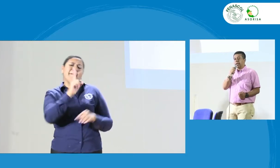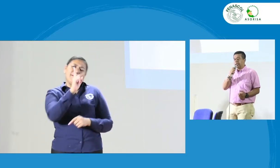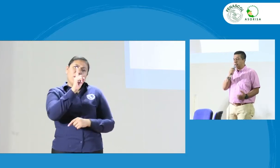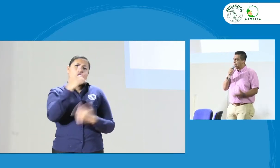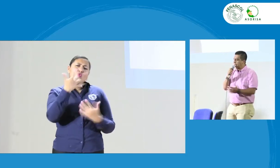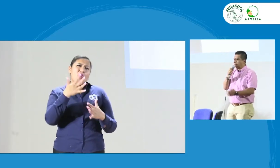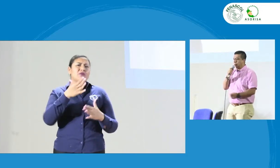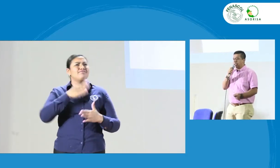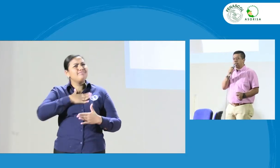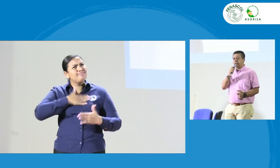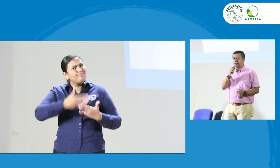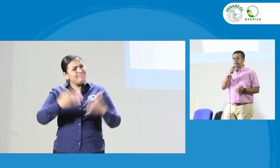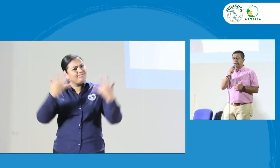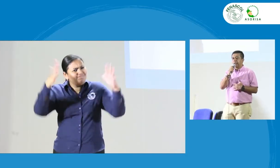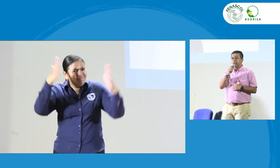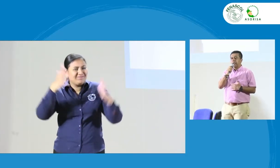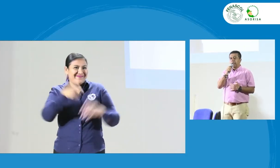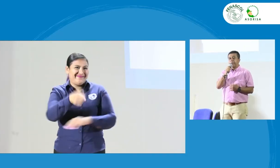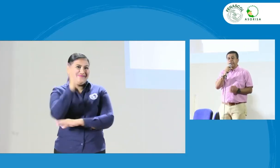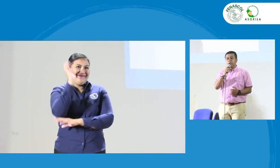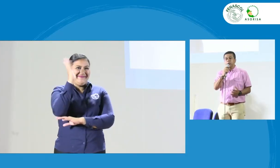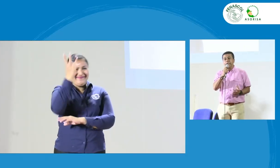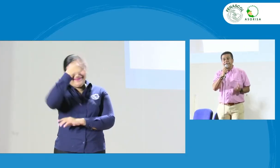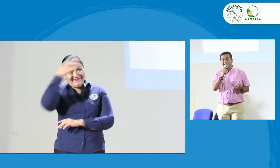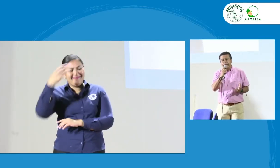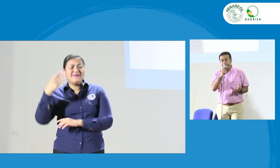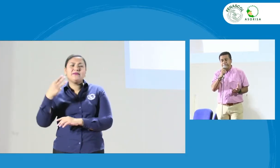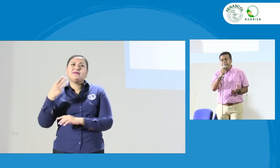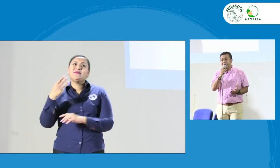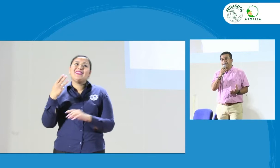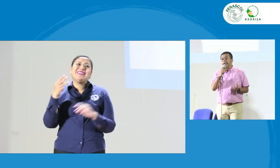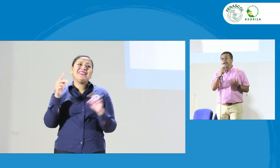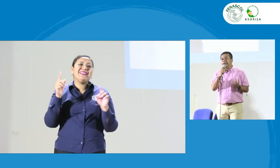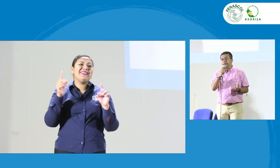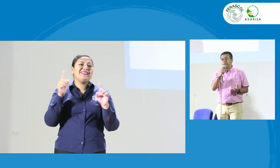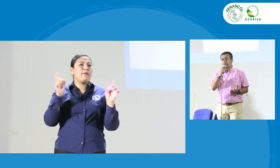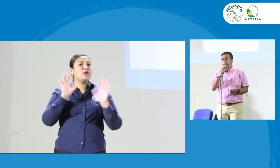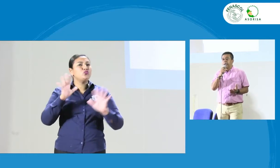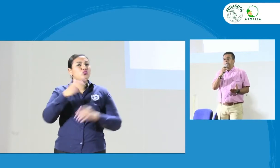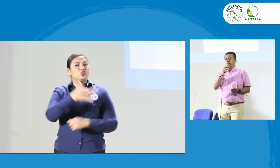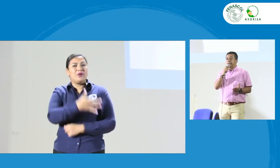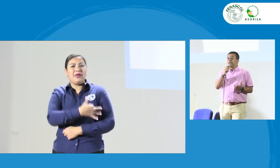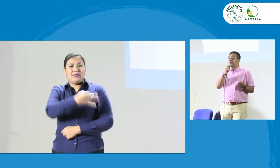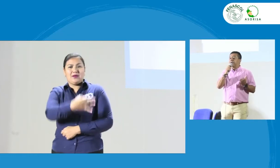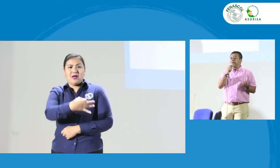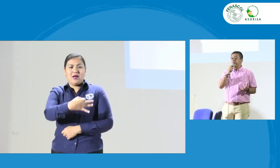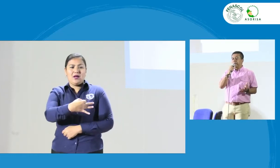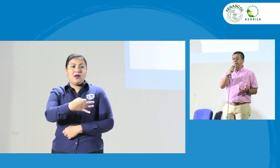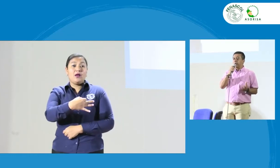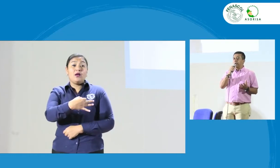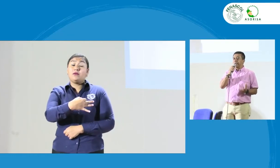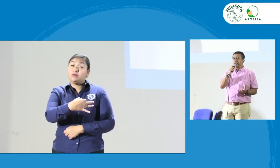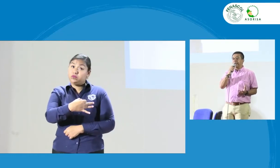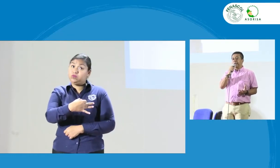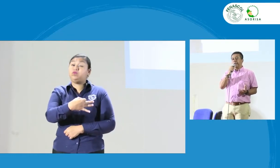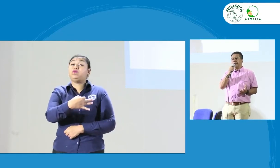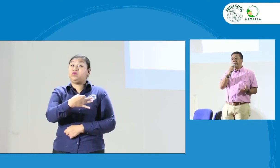felicitar y agradecer a la ponente sobre el tema de la ética. Esa es una gran